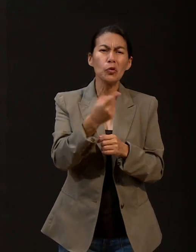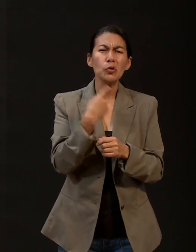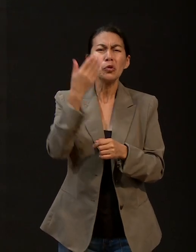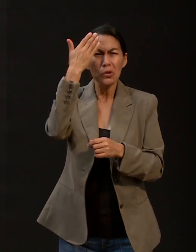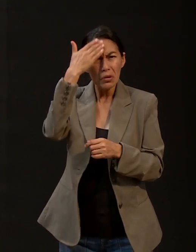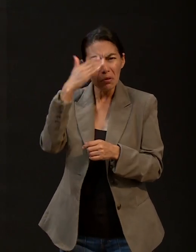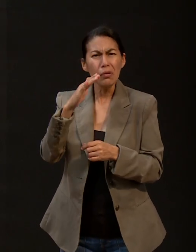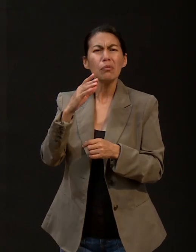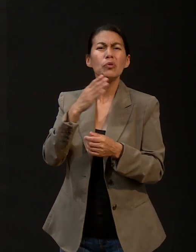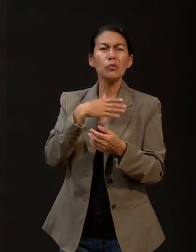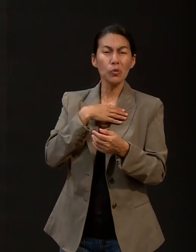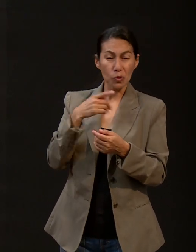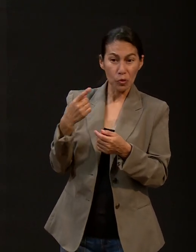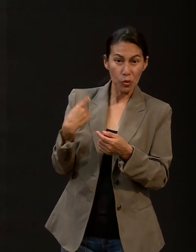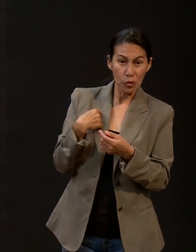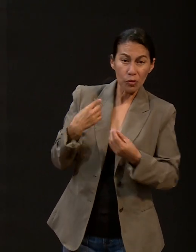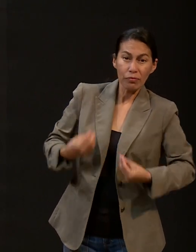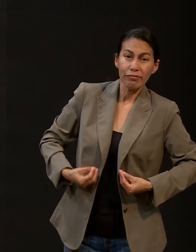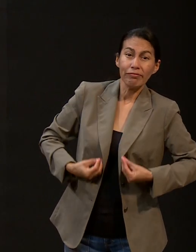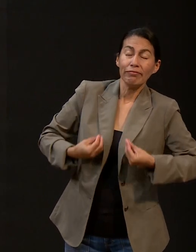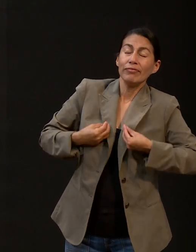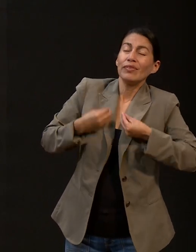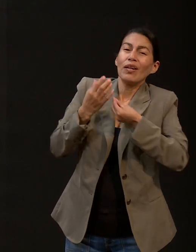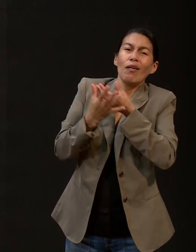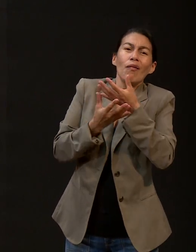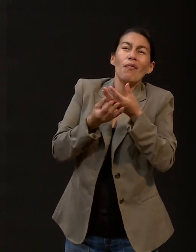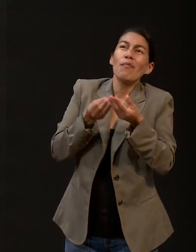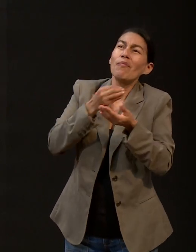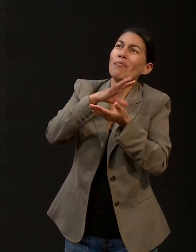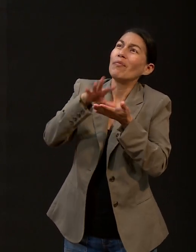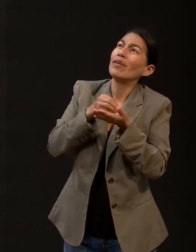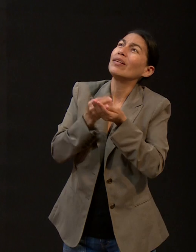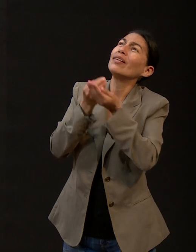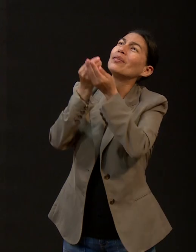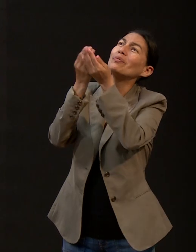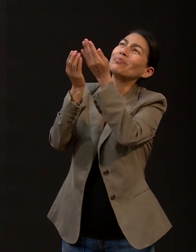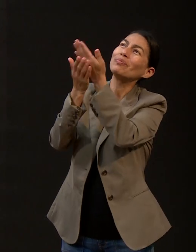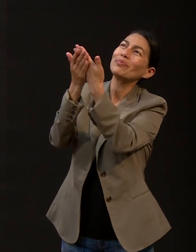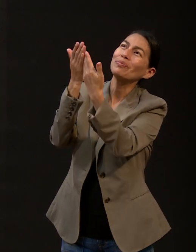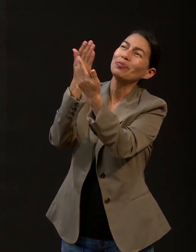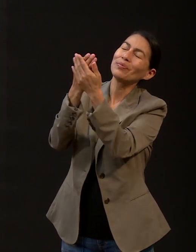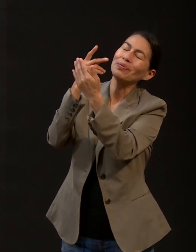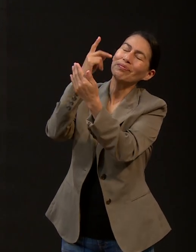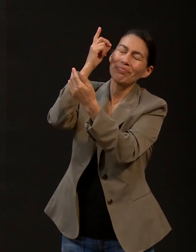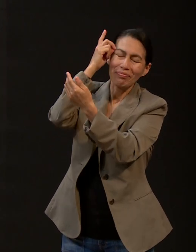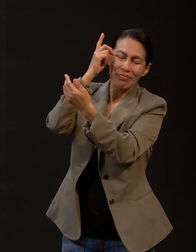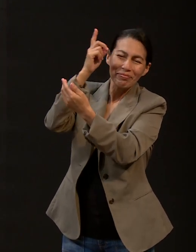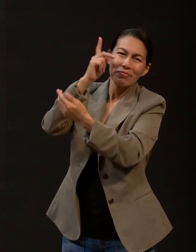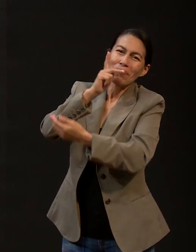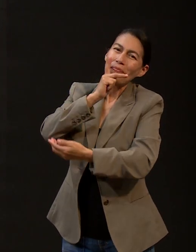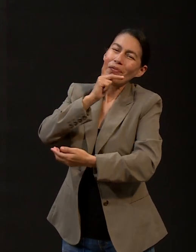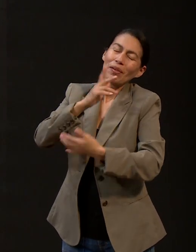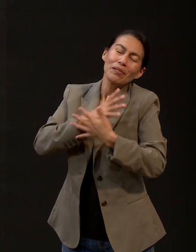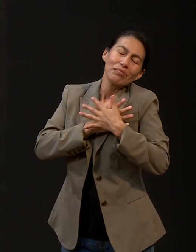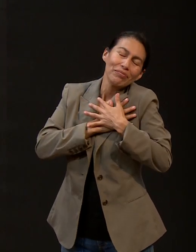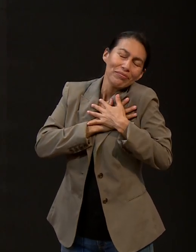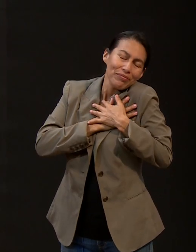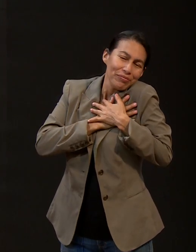en las manos del Dios Todopoderoso y que es tu Padre amoroso. Así que, aunque las